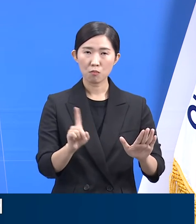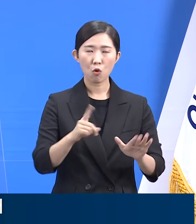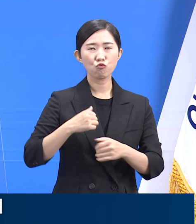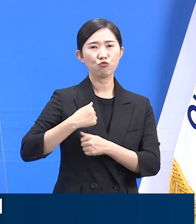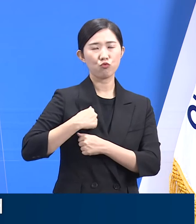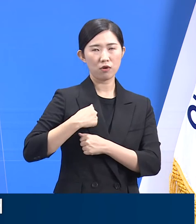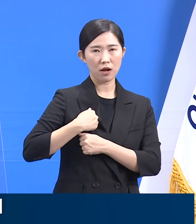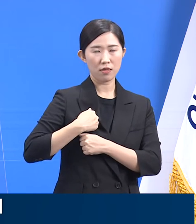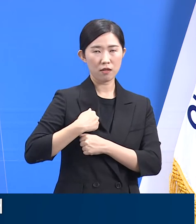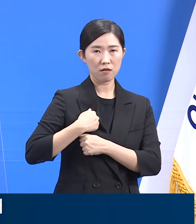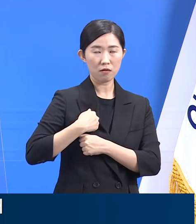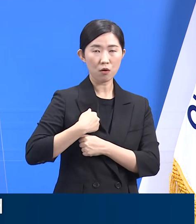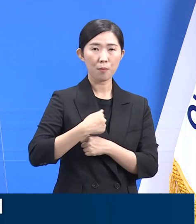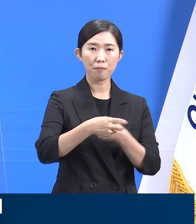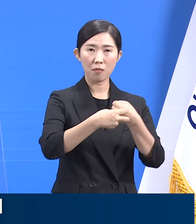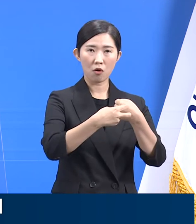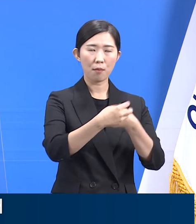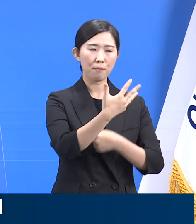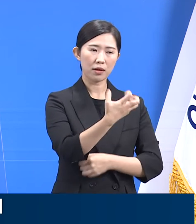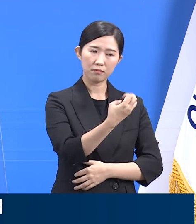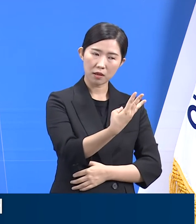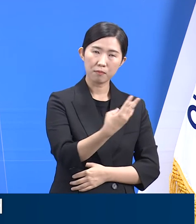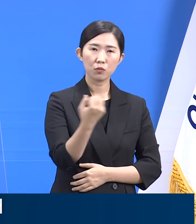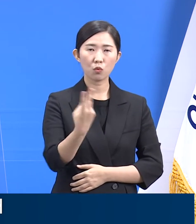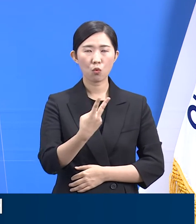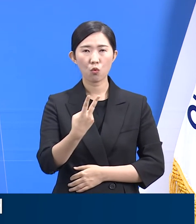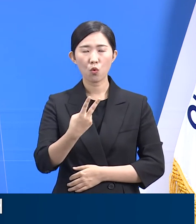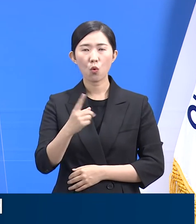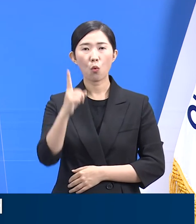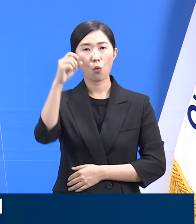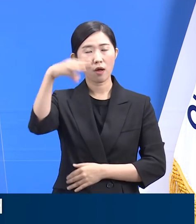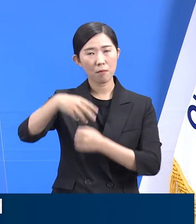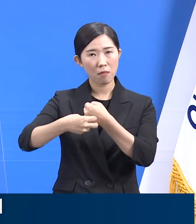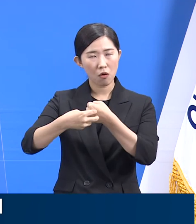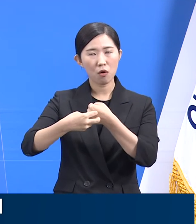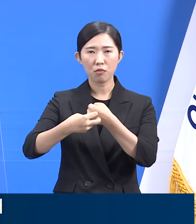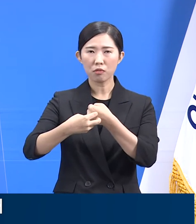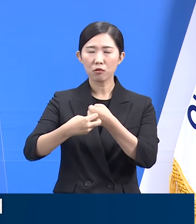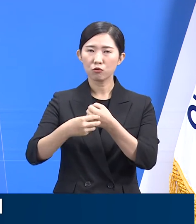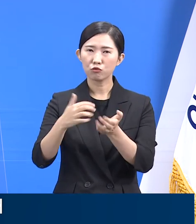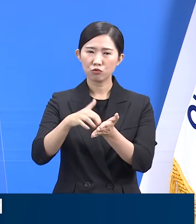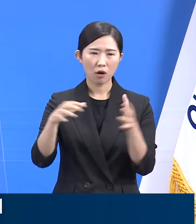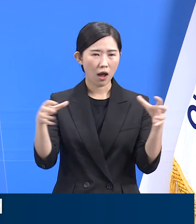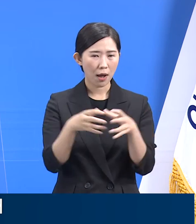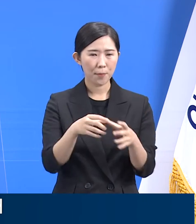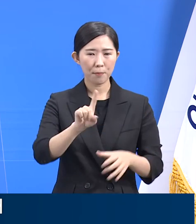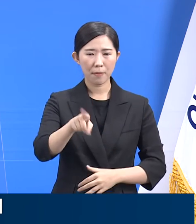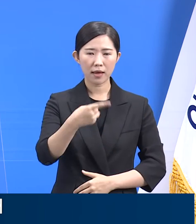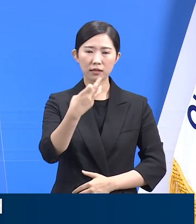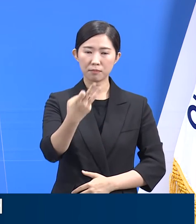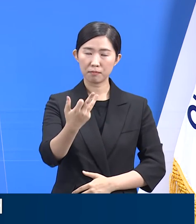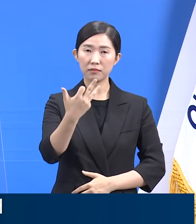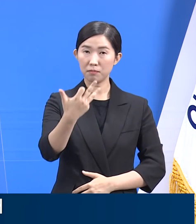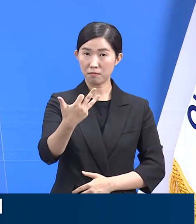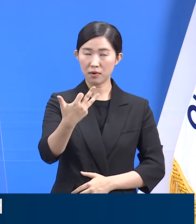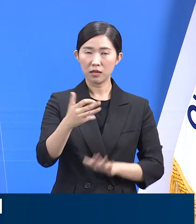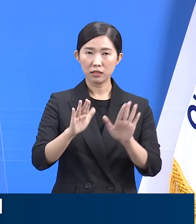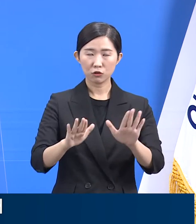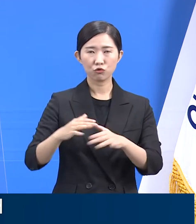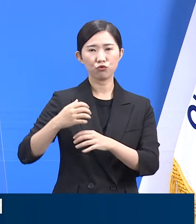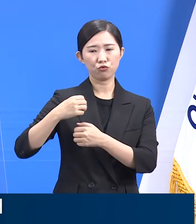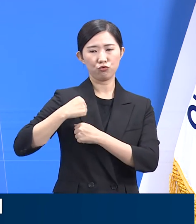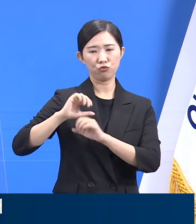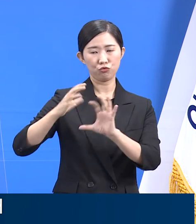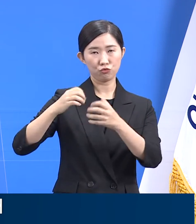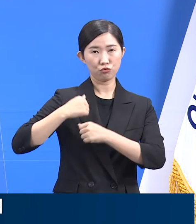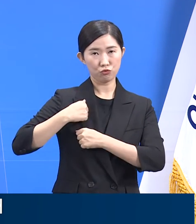38병상, 국군고향병원 80병상 등 총 188개의 국방부 병상을 추가 확보하였습니다.